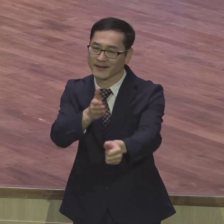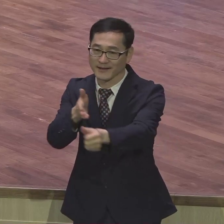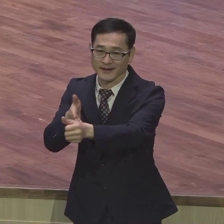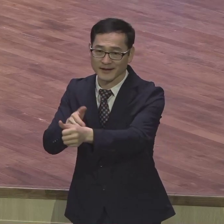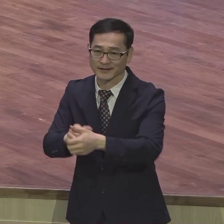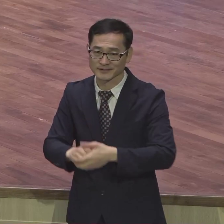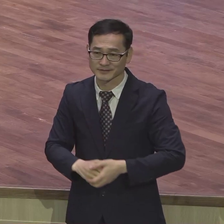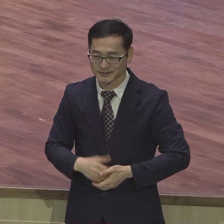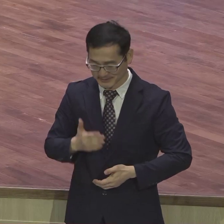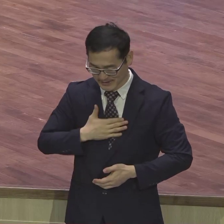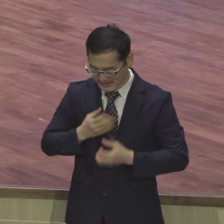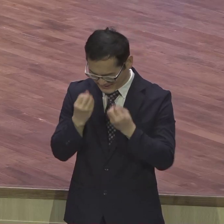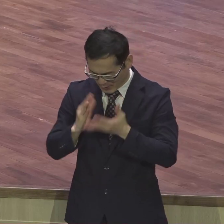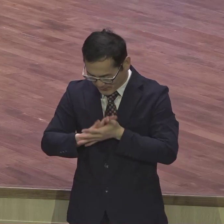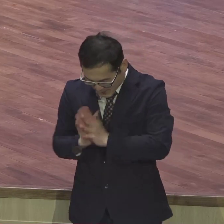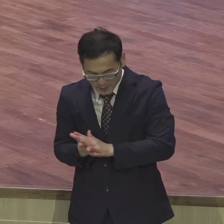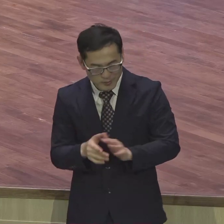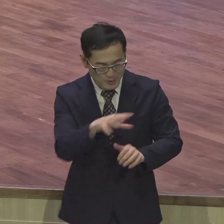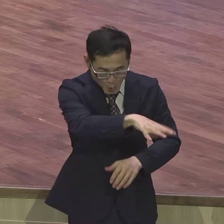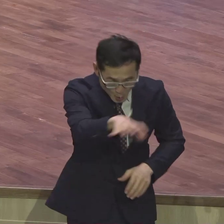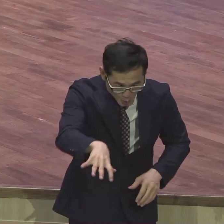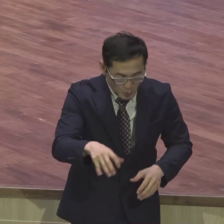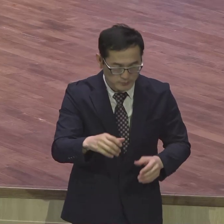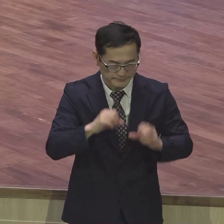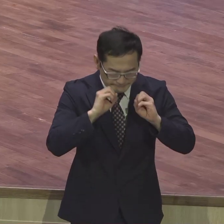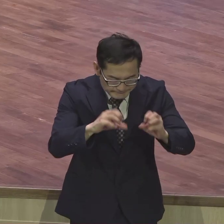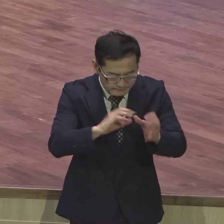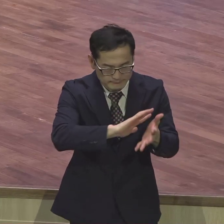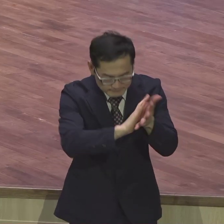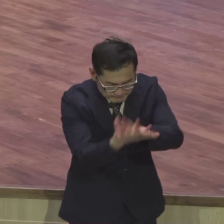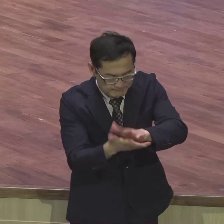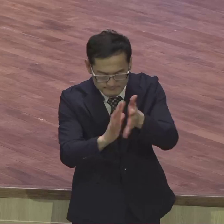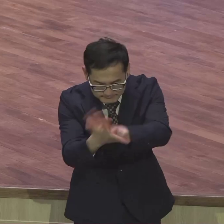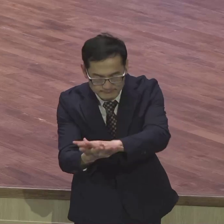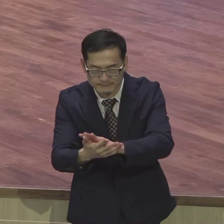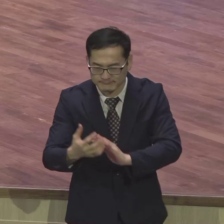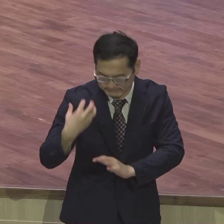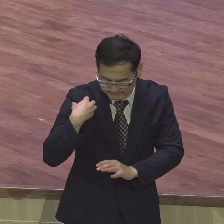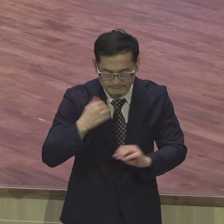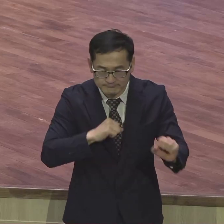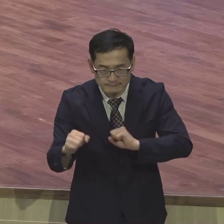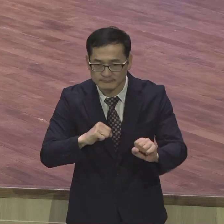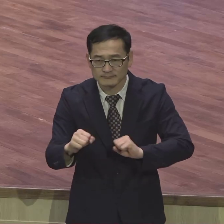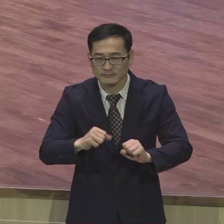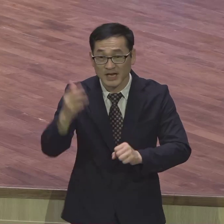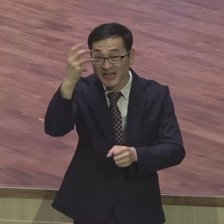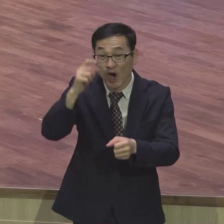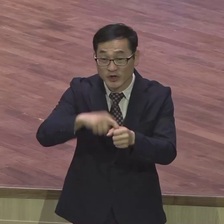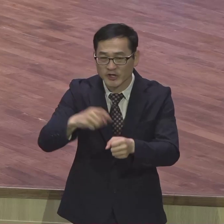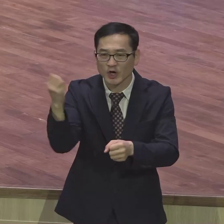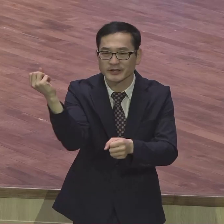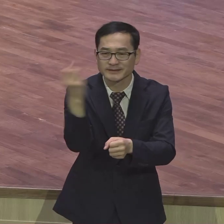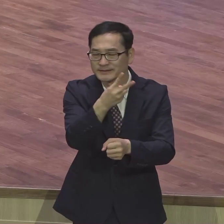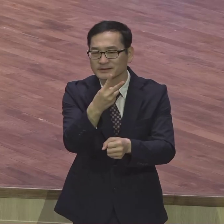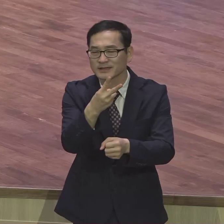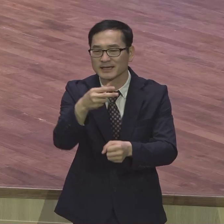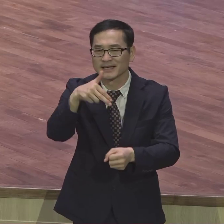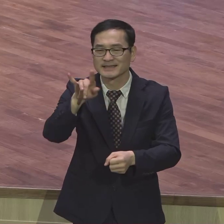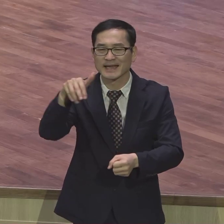새롭게 하고 현장을 새롭게 하는 계속 영적 재창조의 삶을 살 것을 강조하고 있고 14장에 와서는